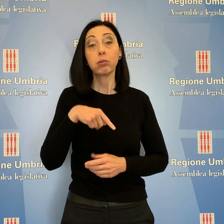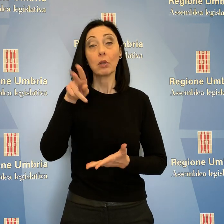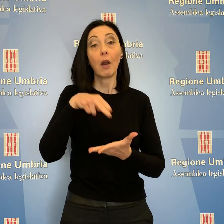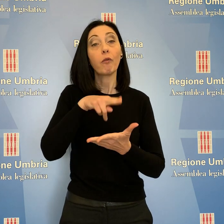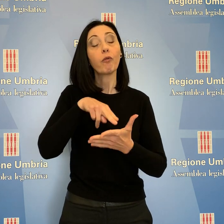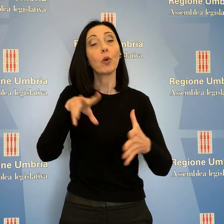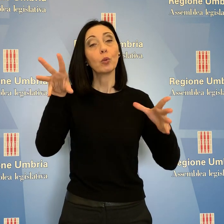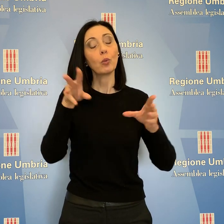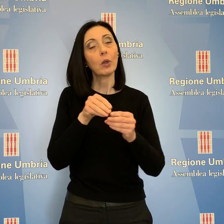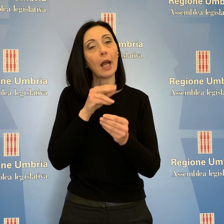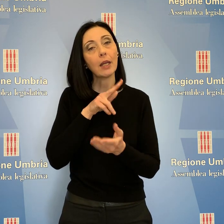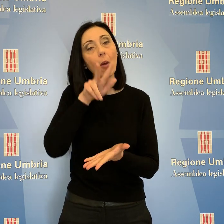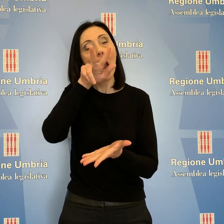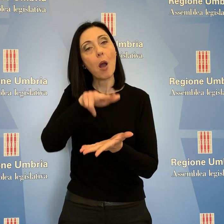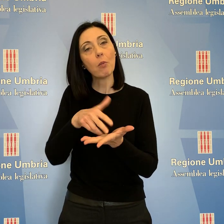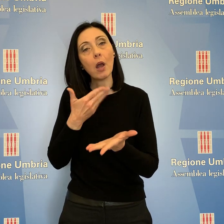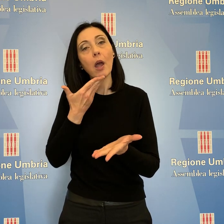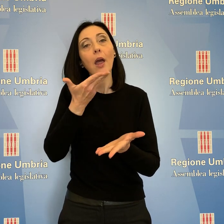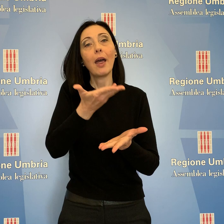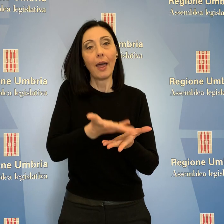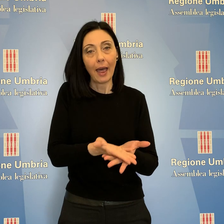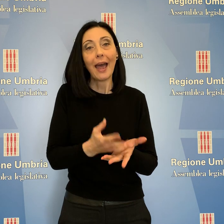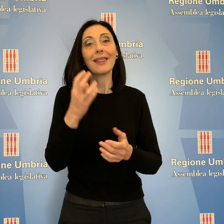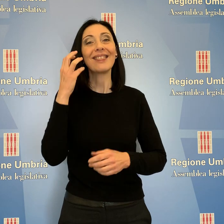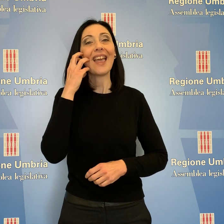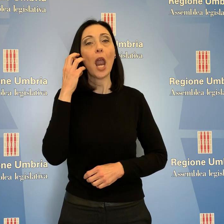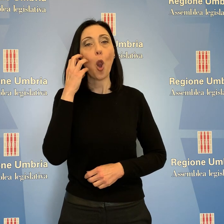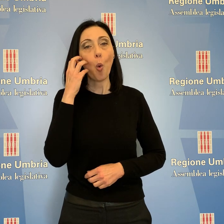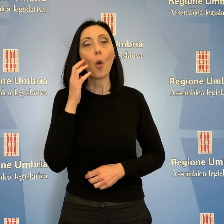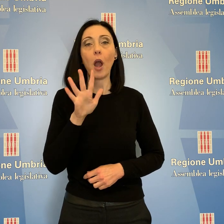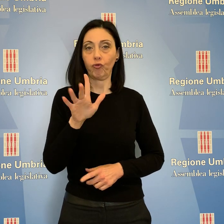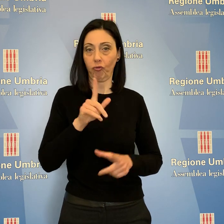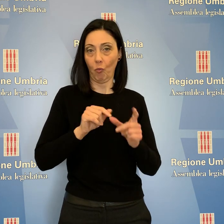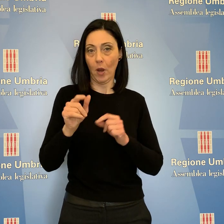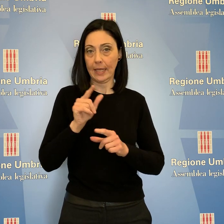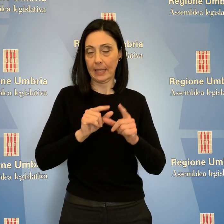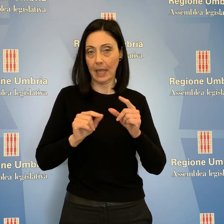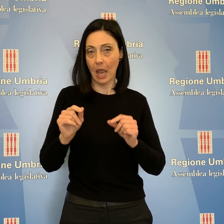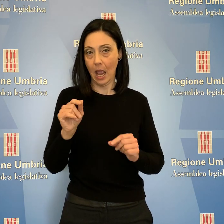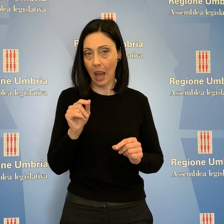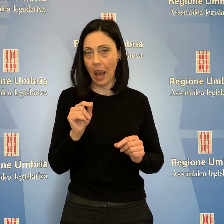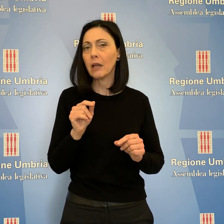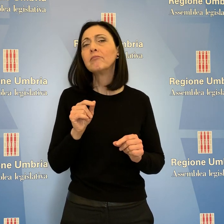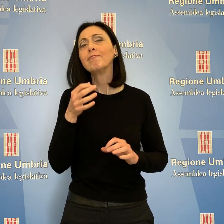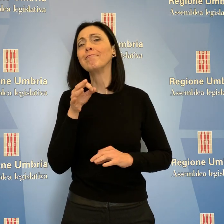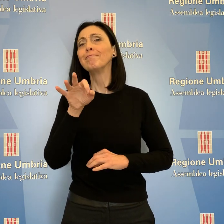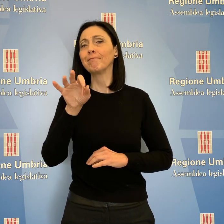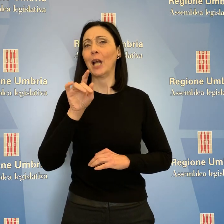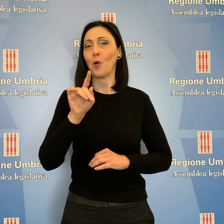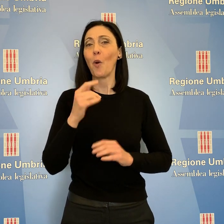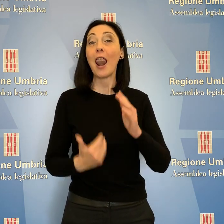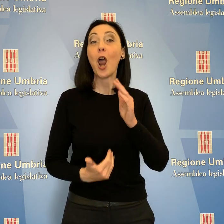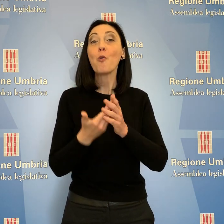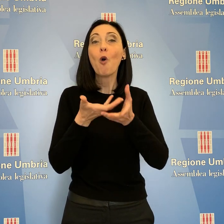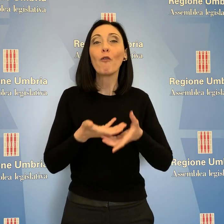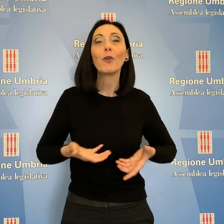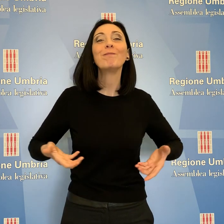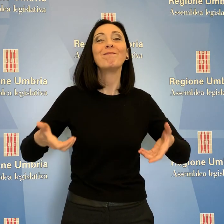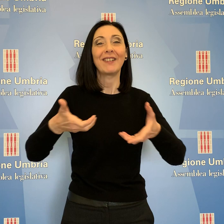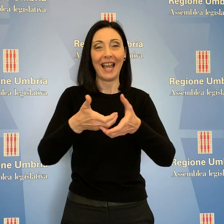con voto unanime, stata approvata una mozione di Thomas De Luca del Movimento 5 Stelle relativa alla costruzione del nuovo stadio liberati